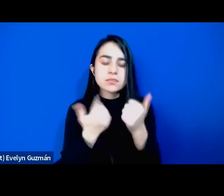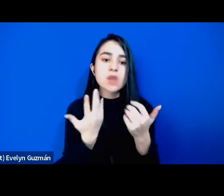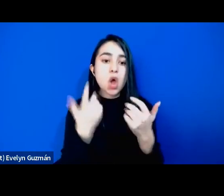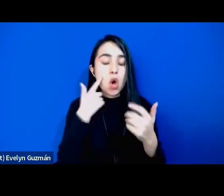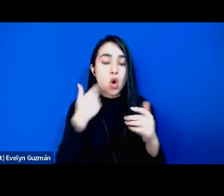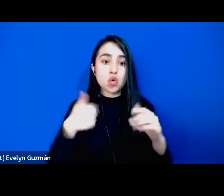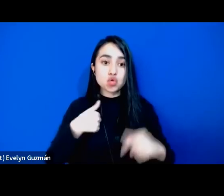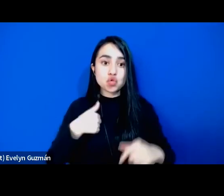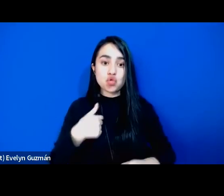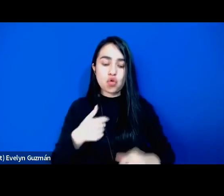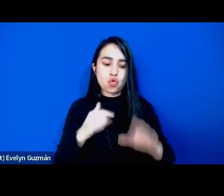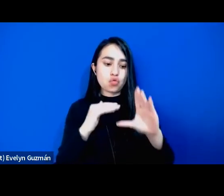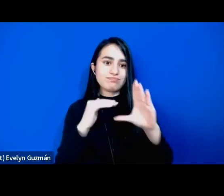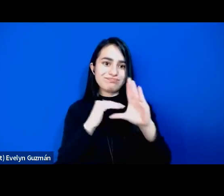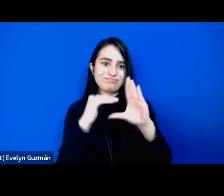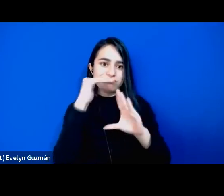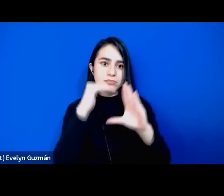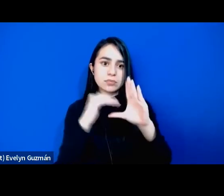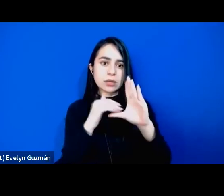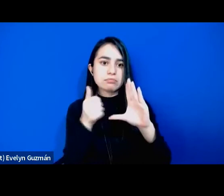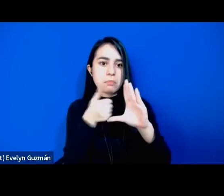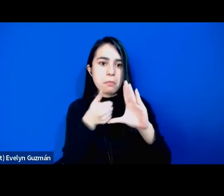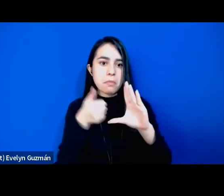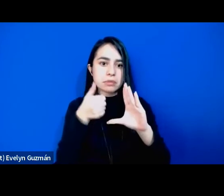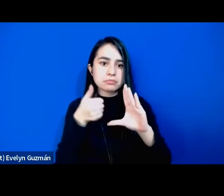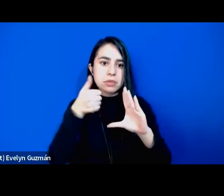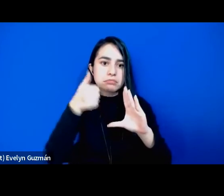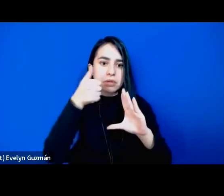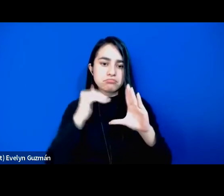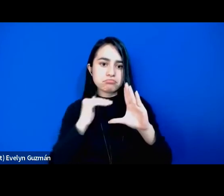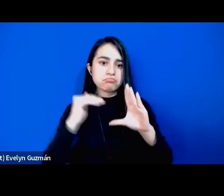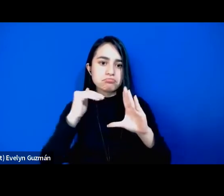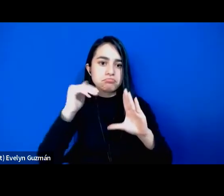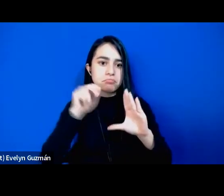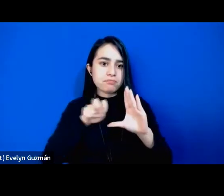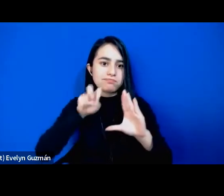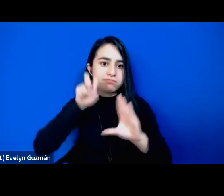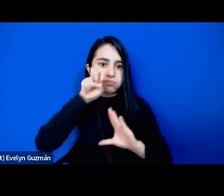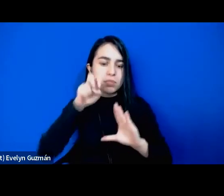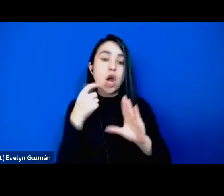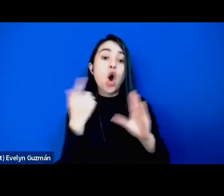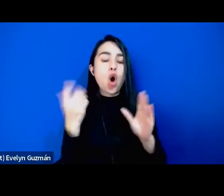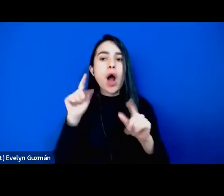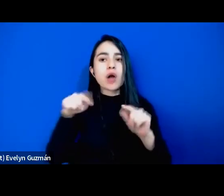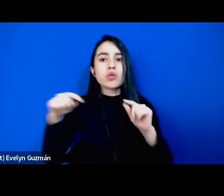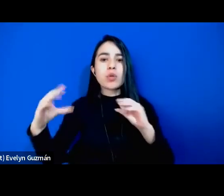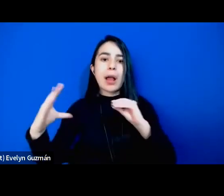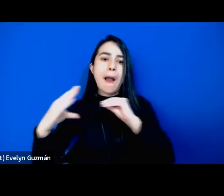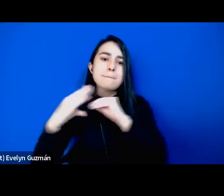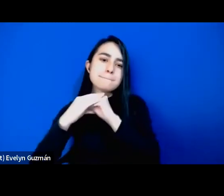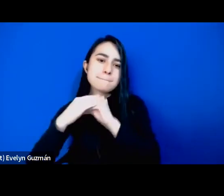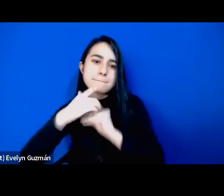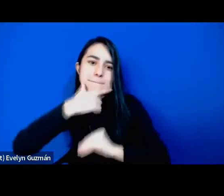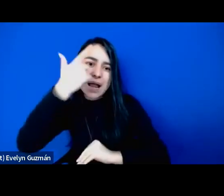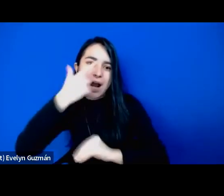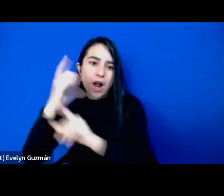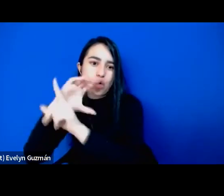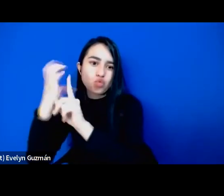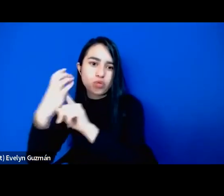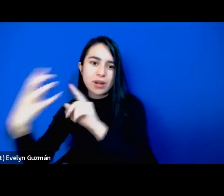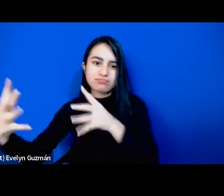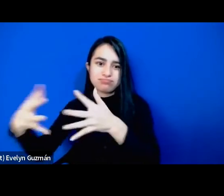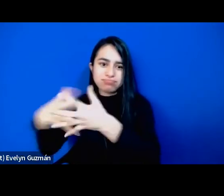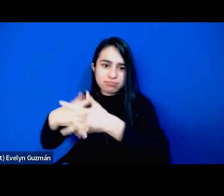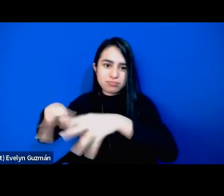social, lógicas de blanqueamiento y el compromiso antirracista. Es decir,